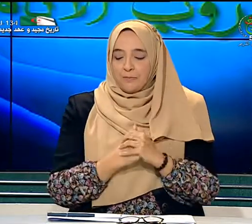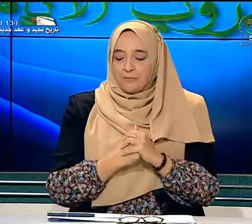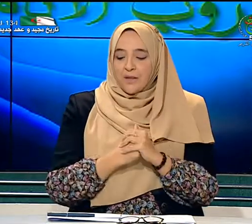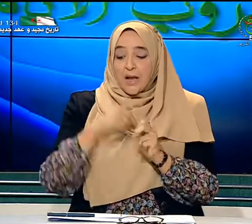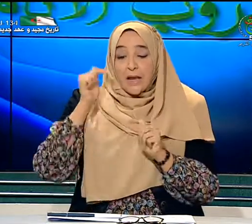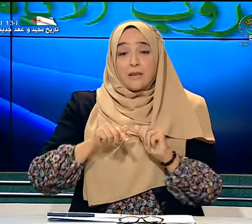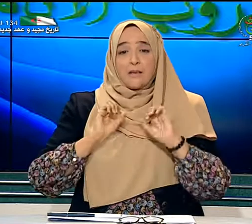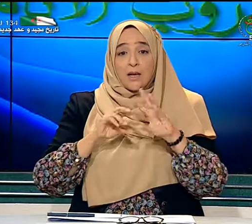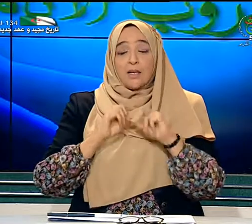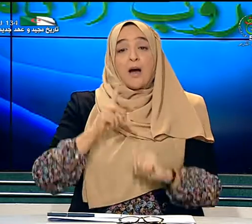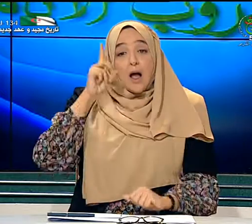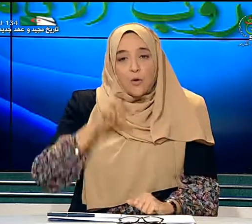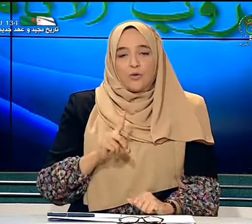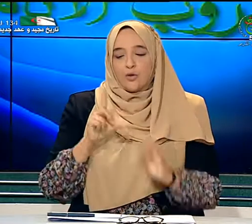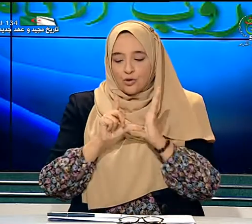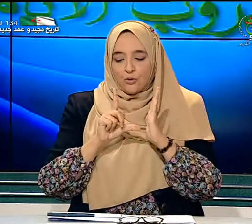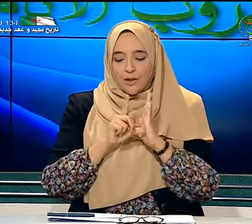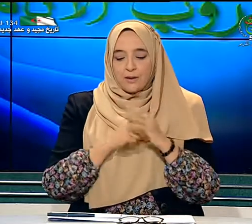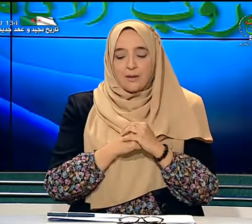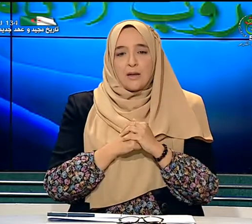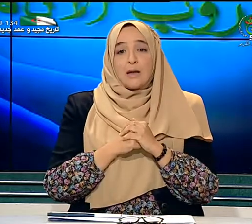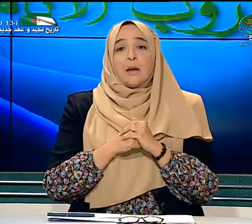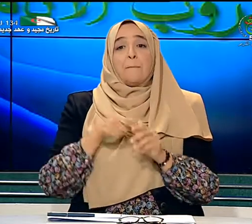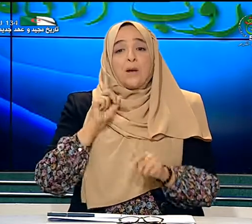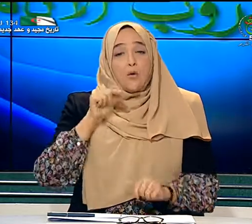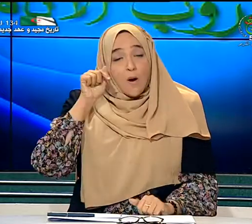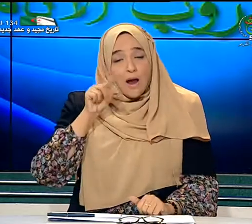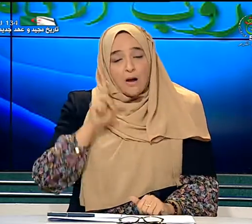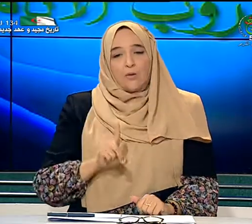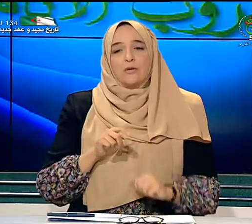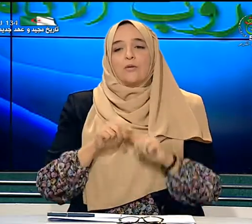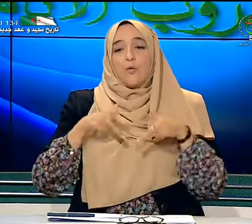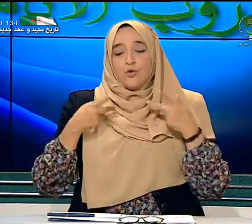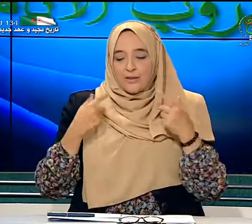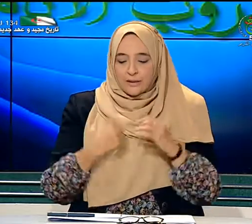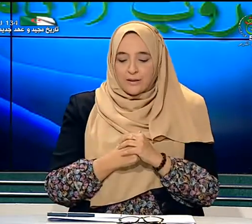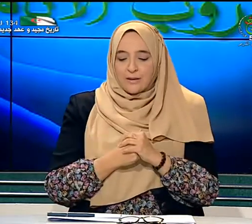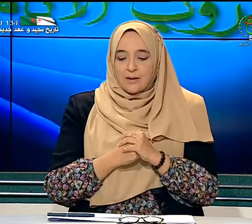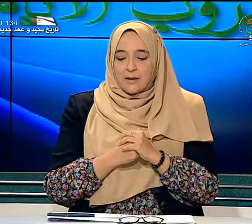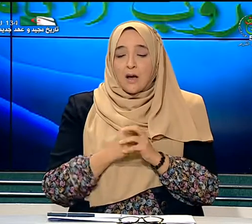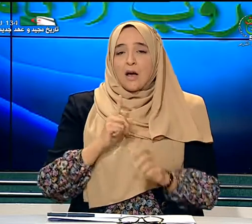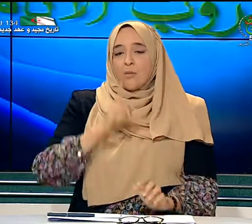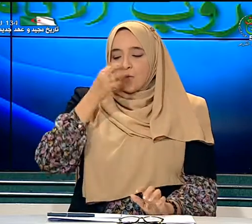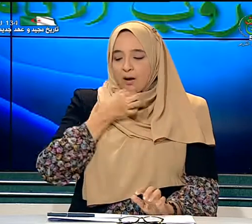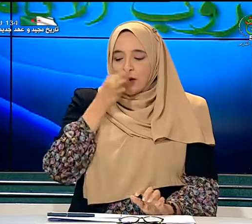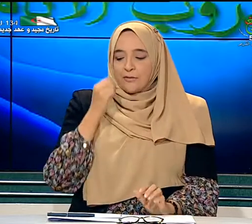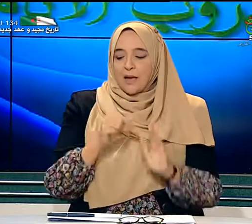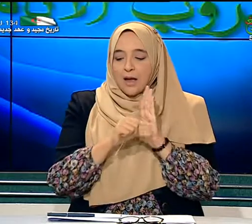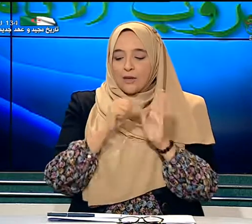إن التعليم حق دستوري بل هو حق وجدي ربنا قال في آي